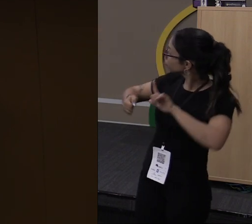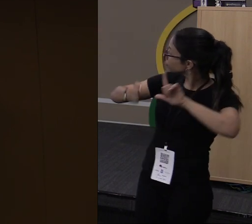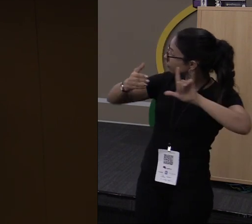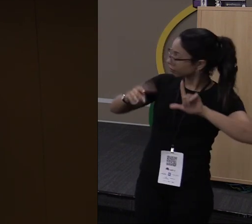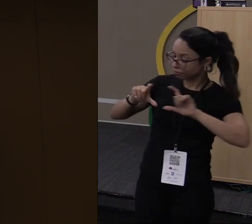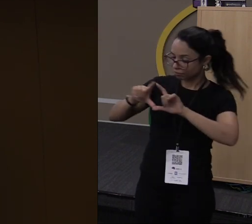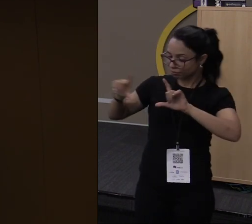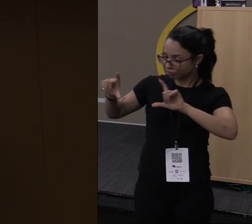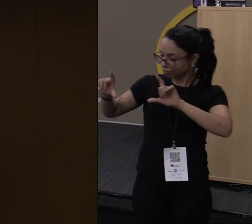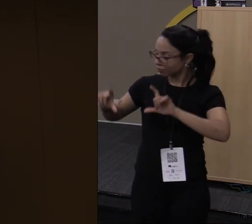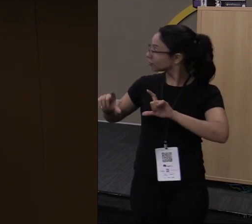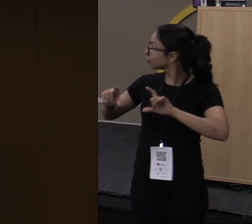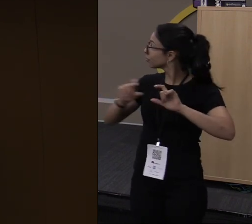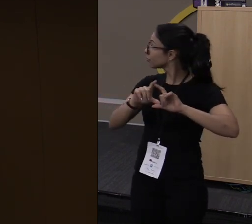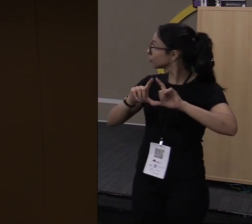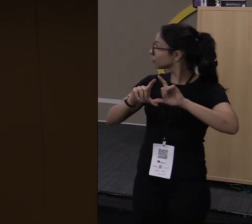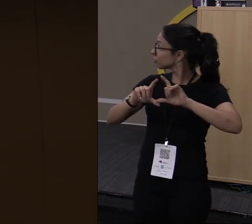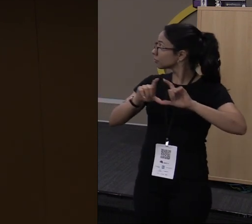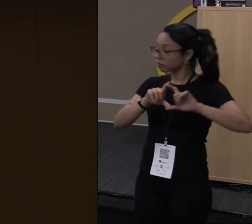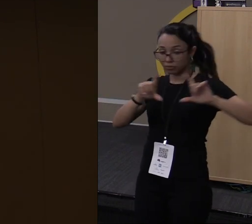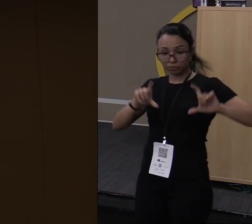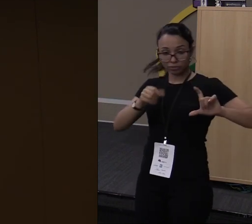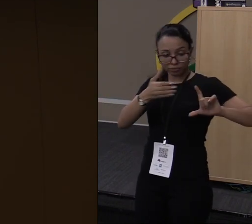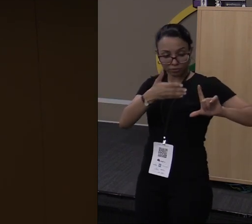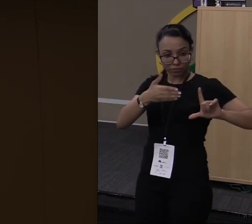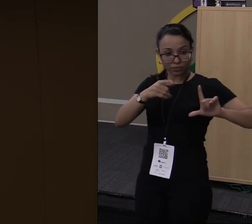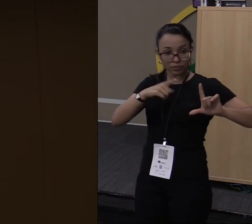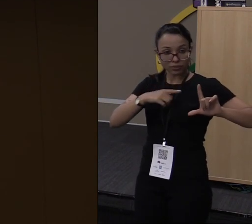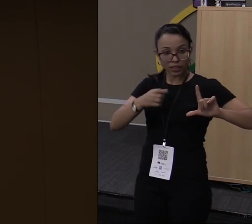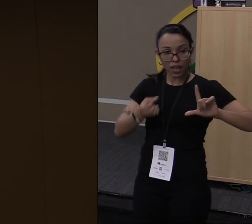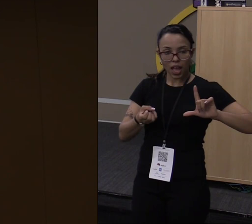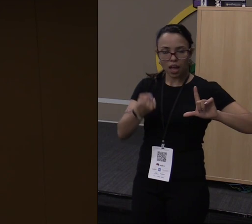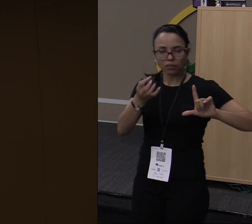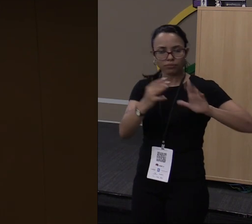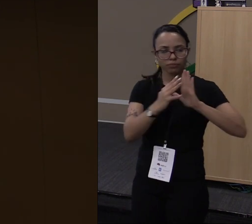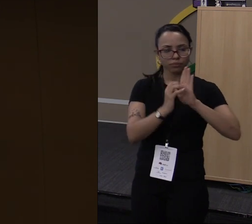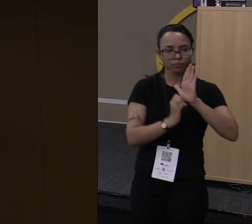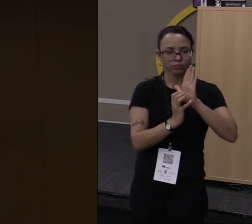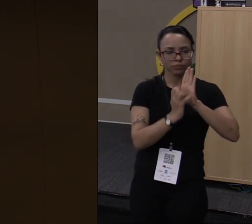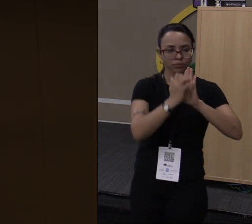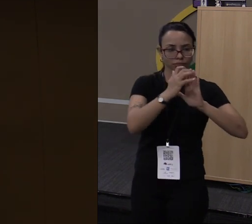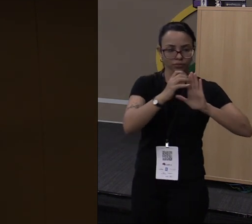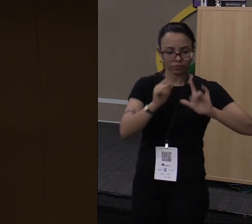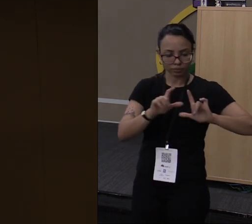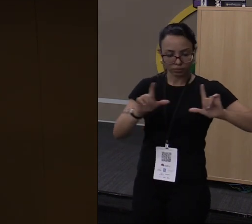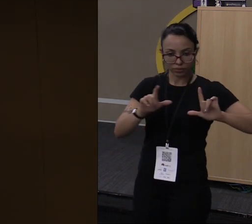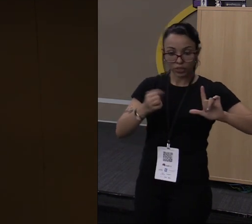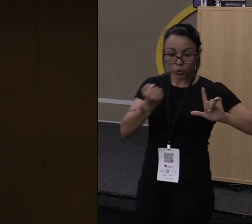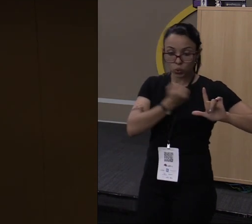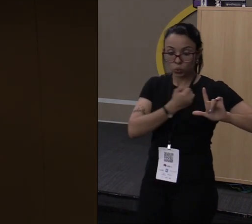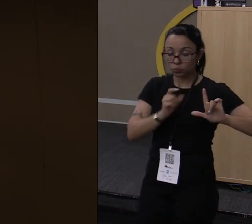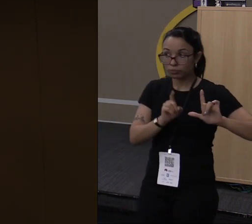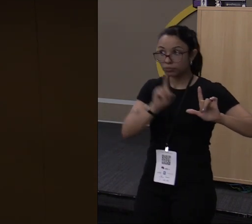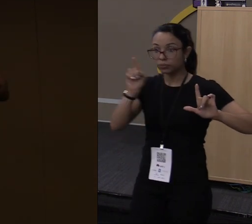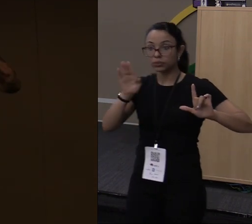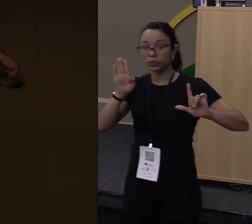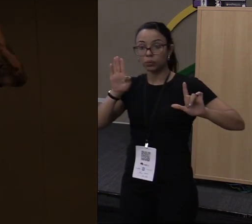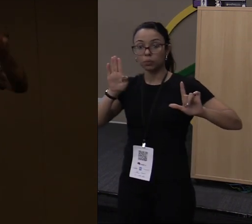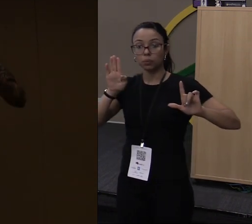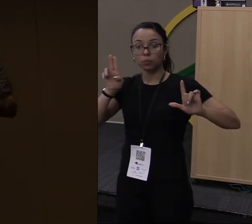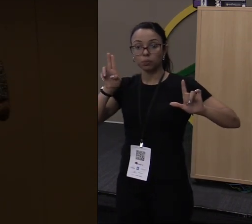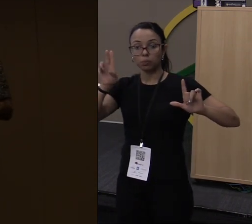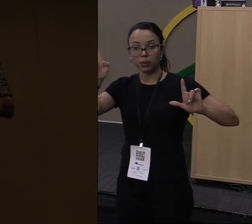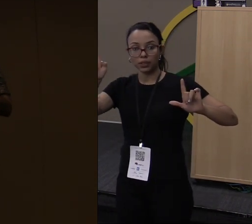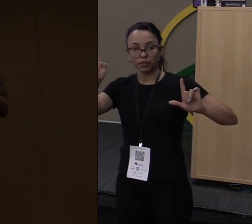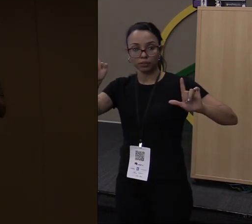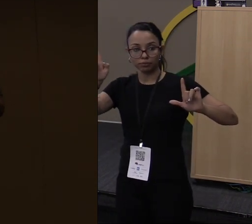dentro desse teste que é a DocString. E alguns metadados aqui, por exemplo, o número do bug que aquele teste se refere. E aí tinha